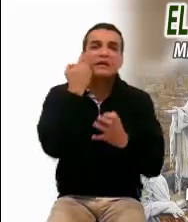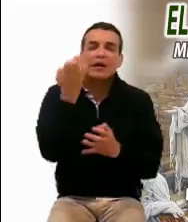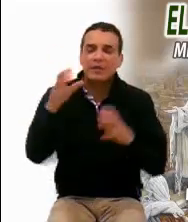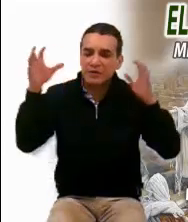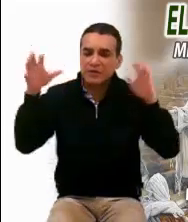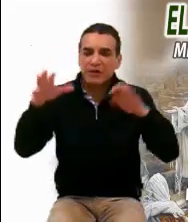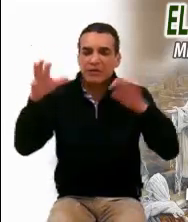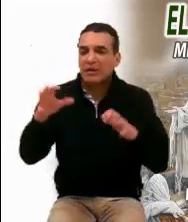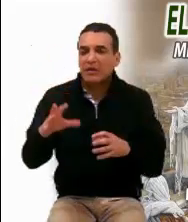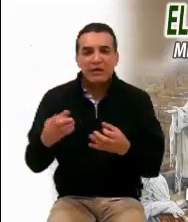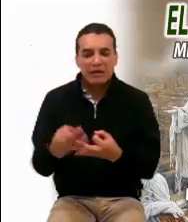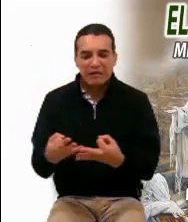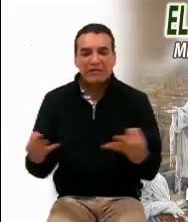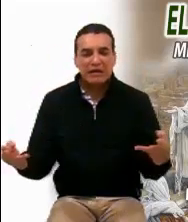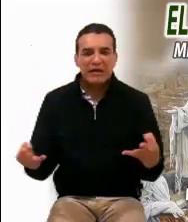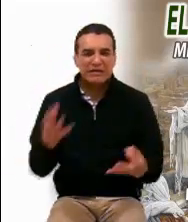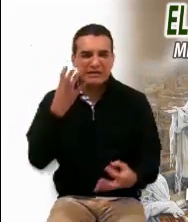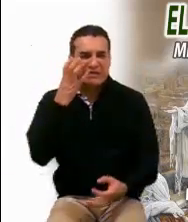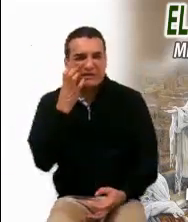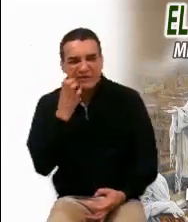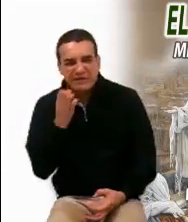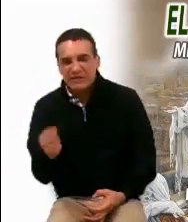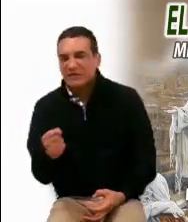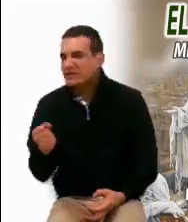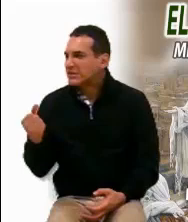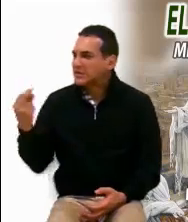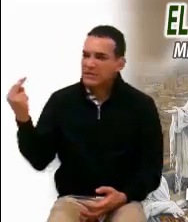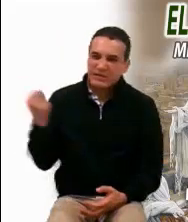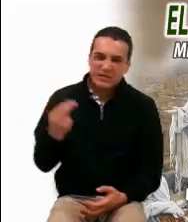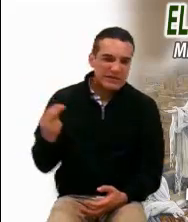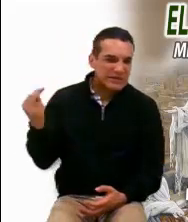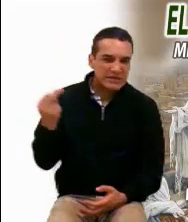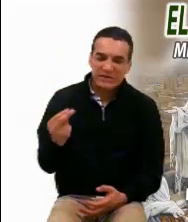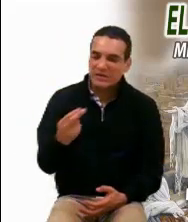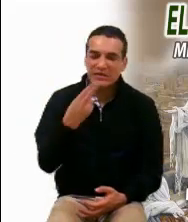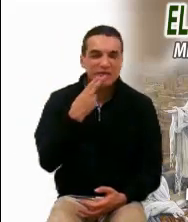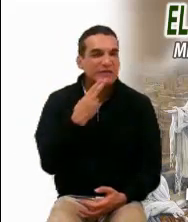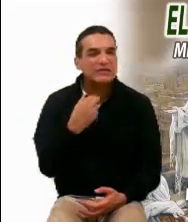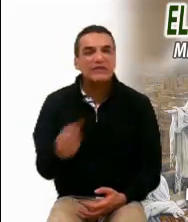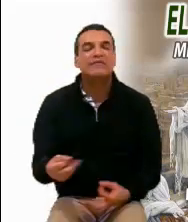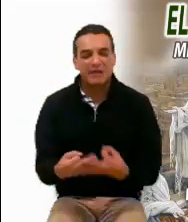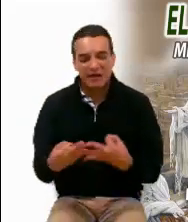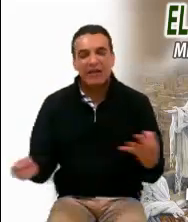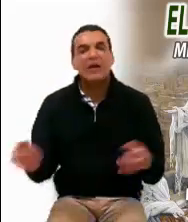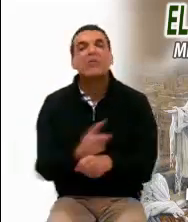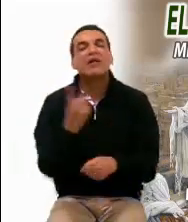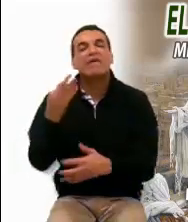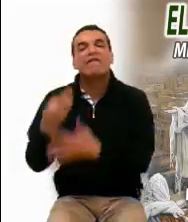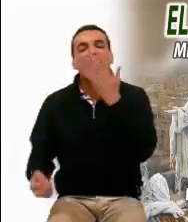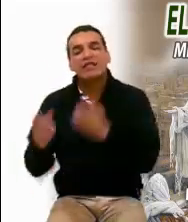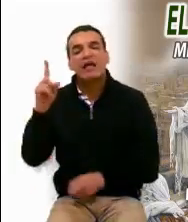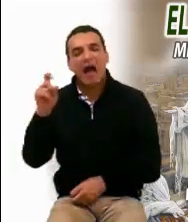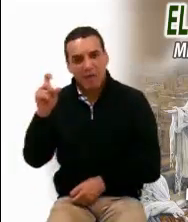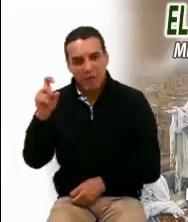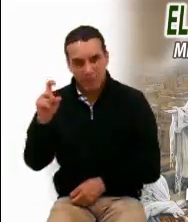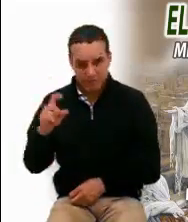no se da el encuentro. Y las tierras quedan áridas, resecas, inútiles. Y